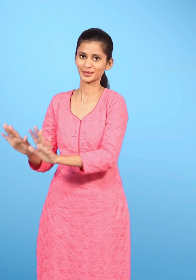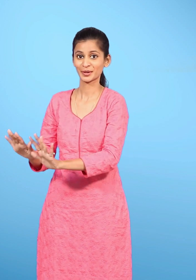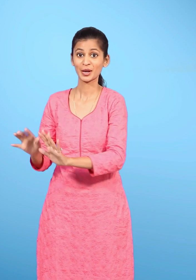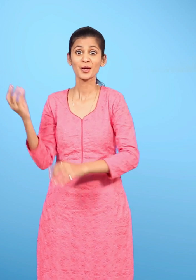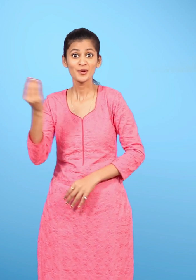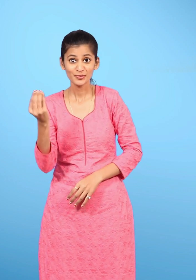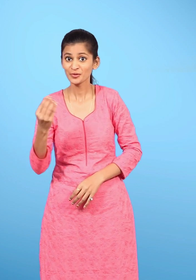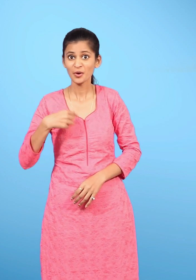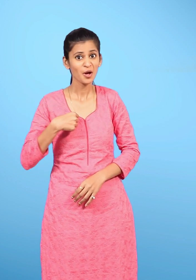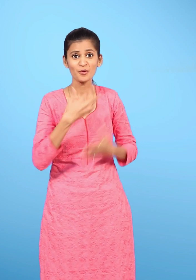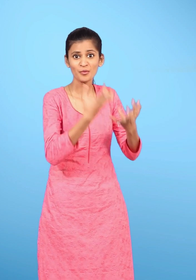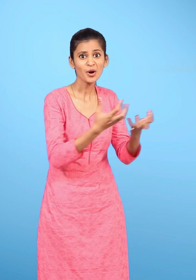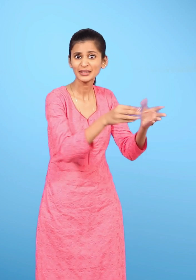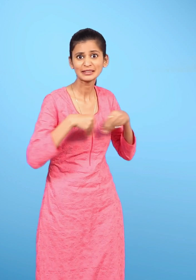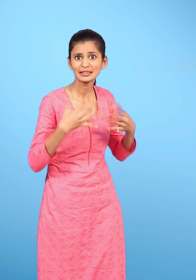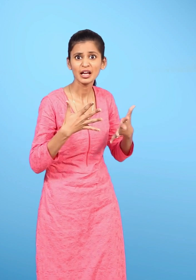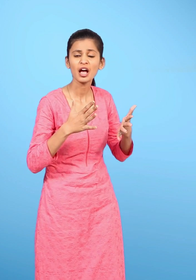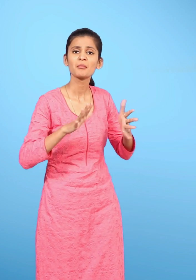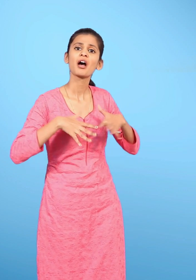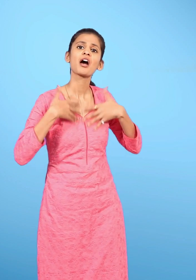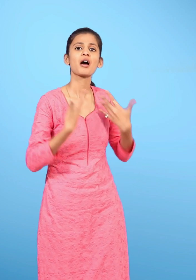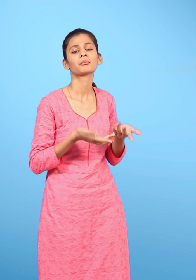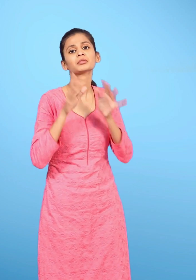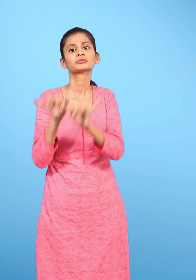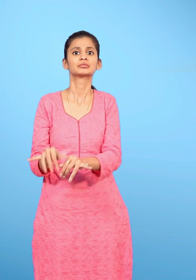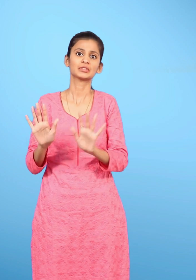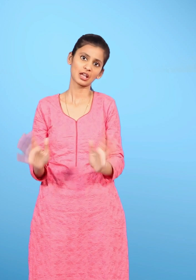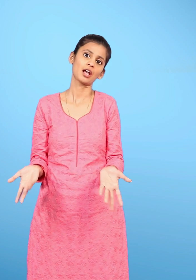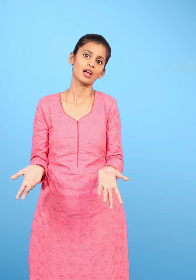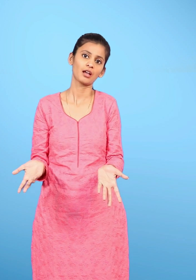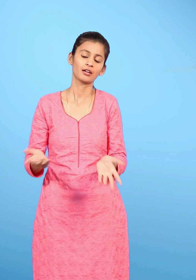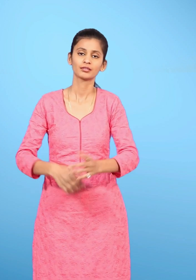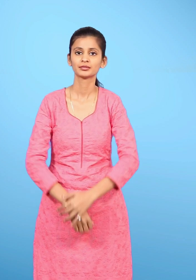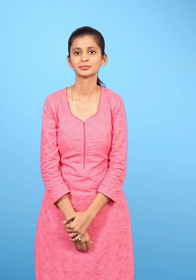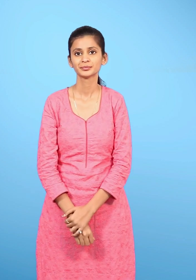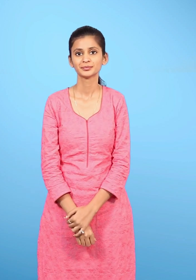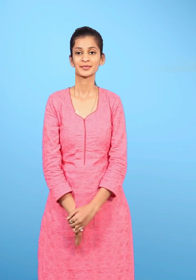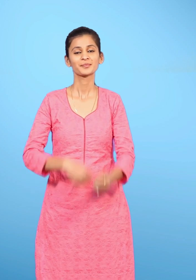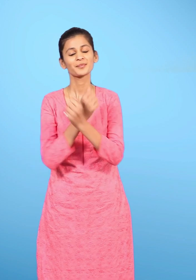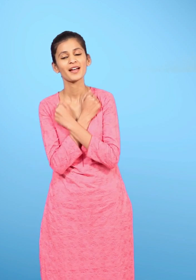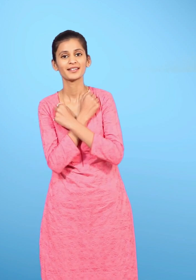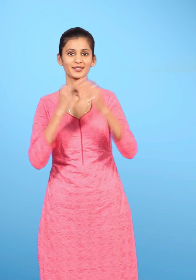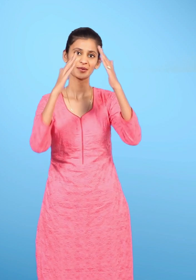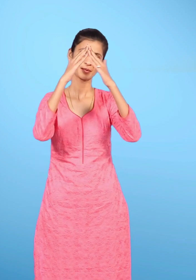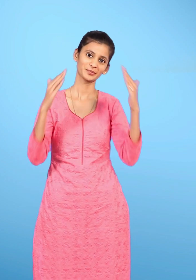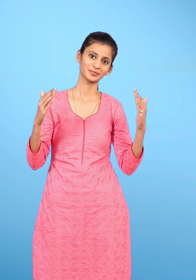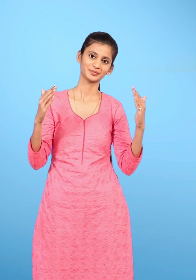कुछ हमारी मर्जी से, कुछ हमारी इजाज़त के बगैर घर प्यारा